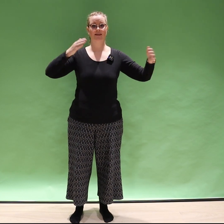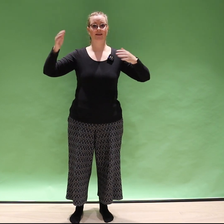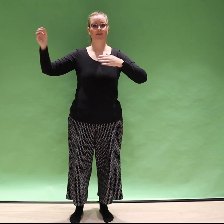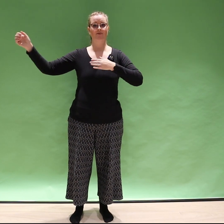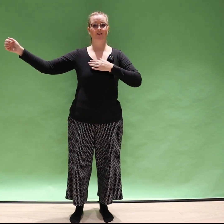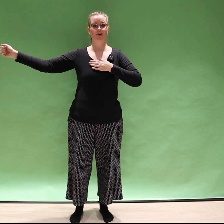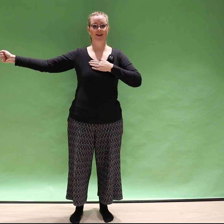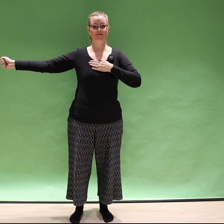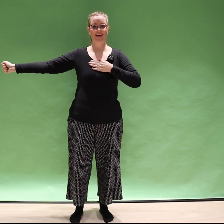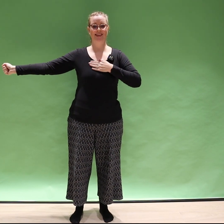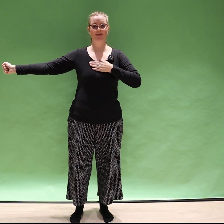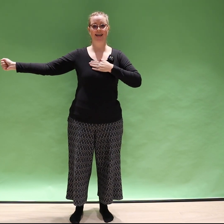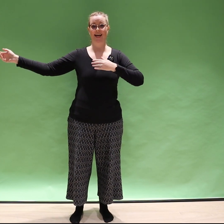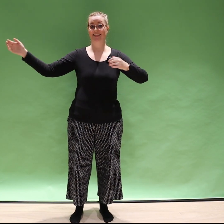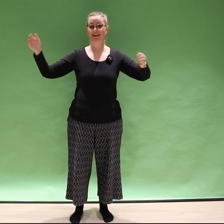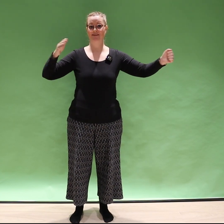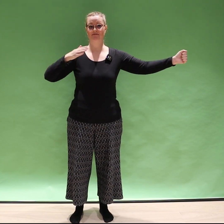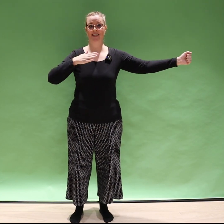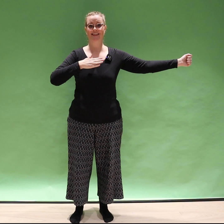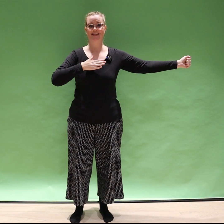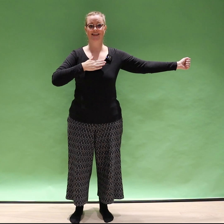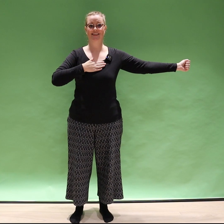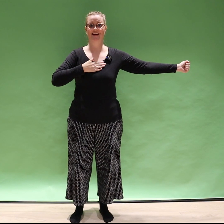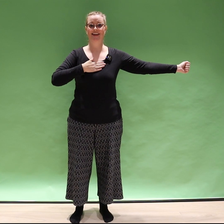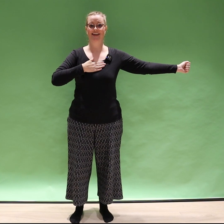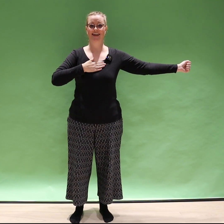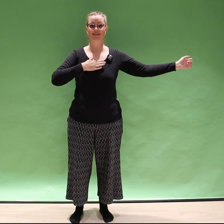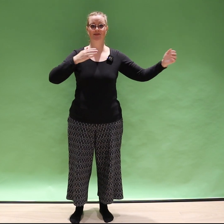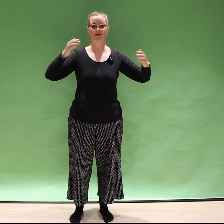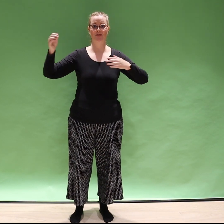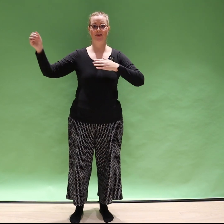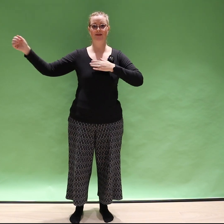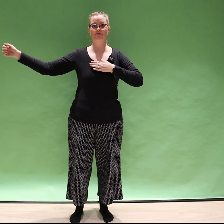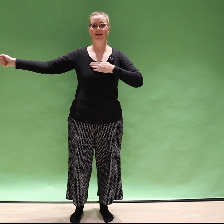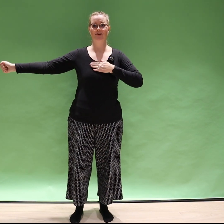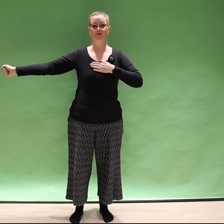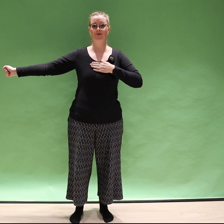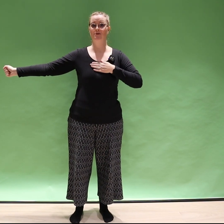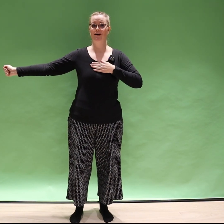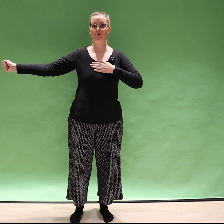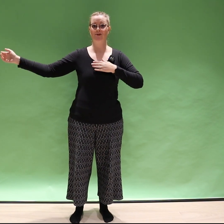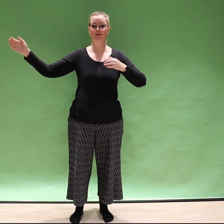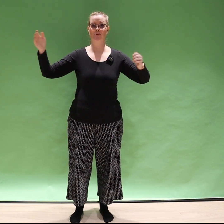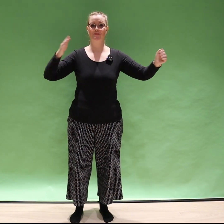Voi olla, että menee hetkinen, että sä saat tän liikkeen toimimaan, koska sun aivot joutuu